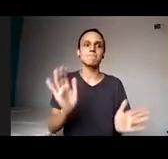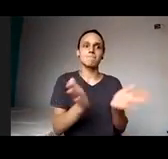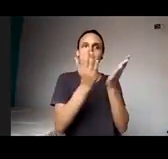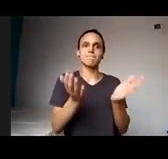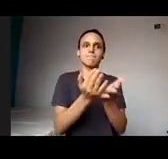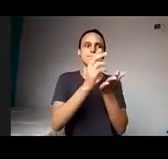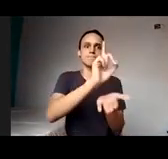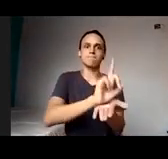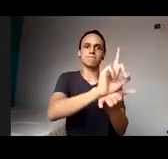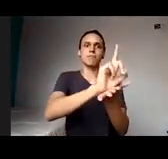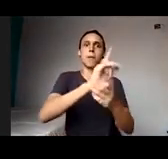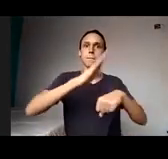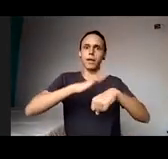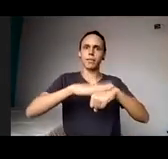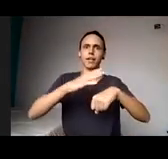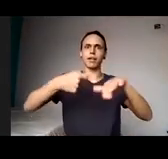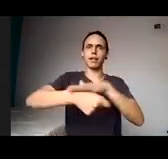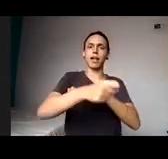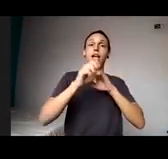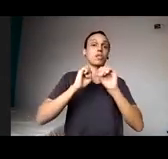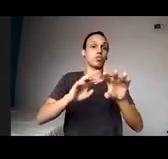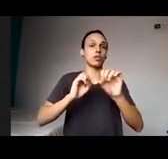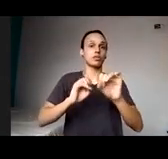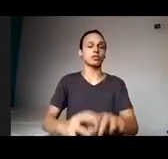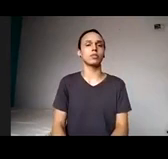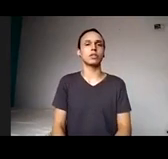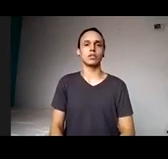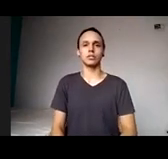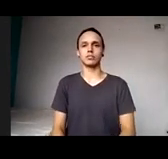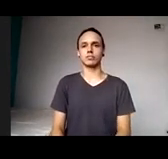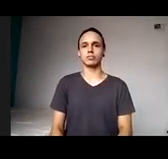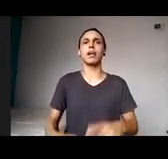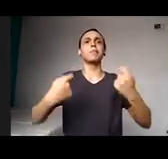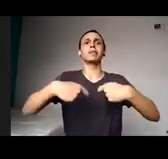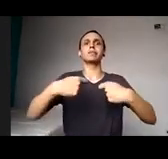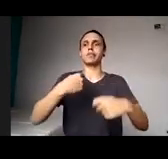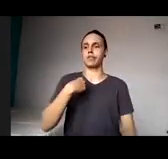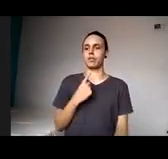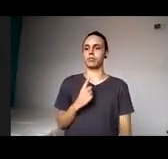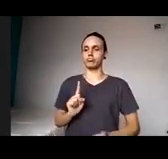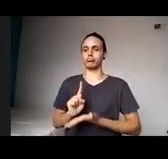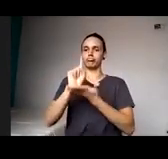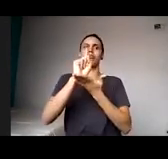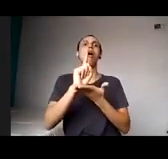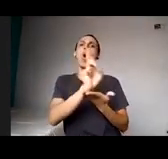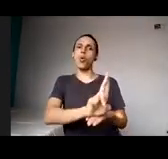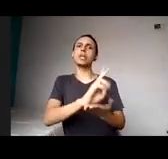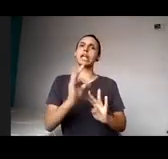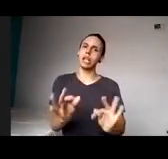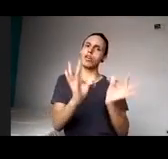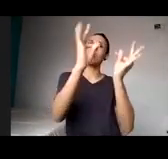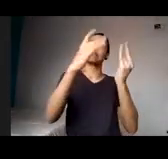processo educativo, também não passa pela apropriação tecnológica nesse estímulo, nessa